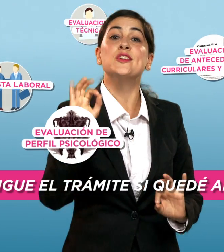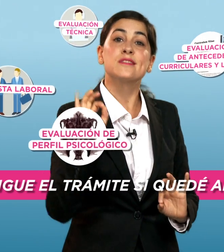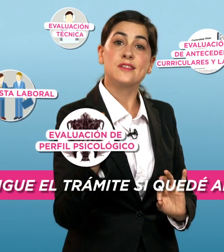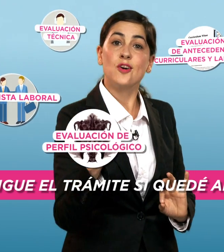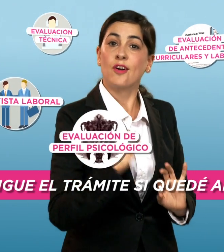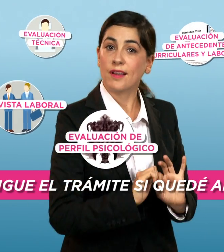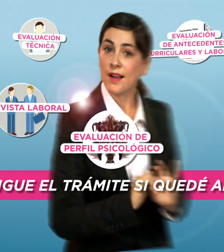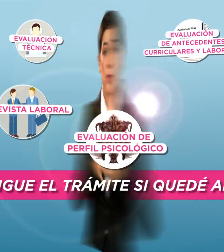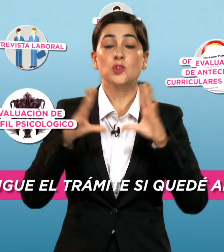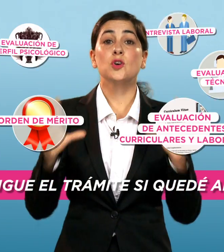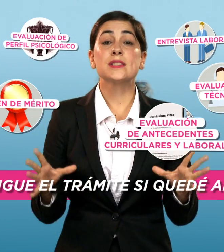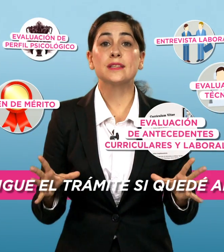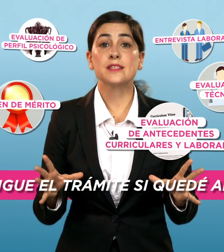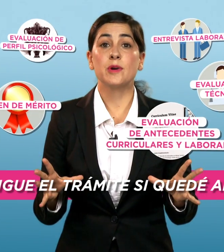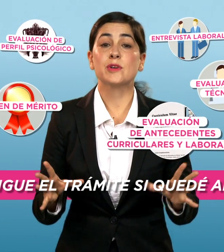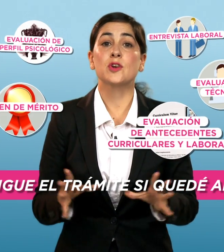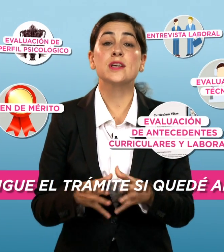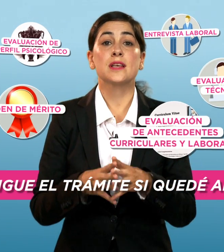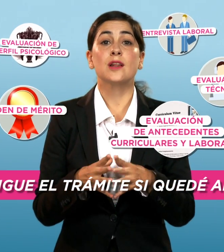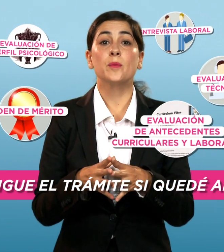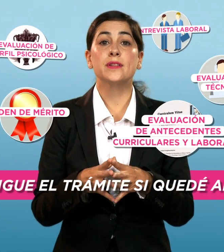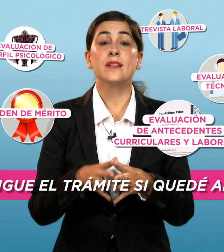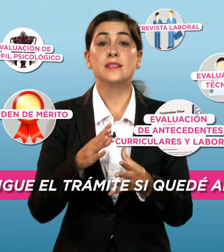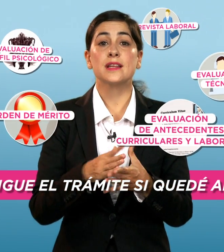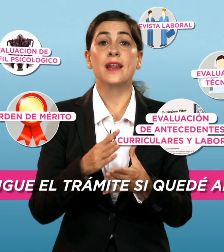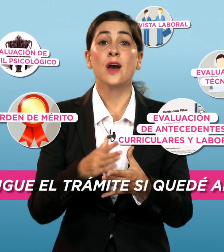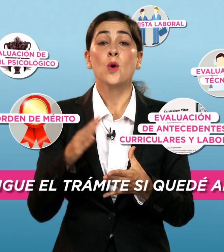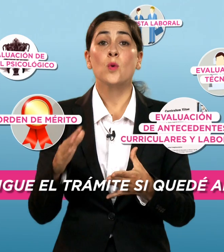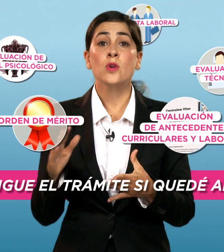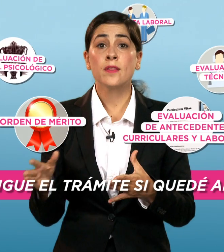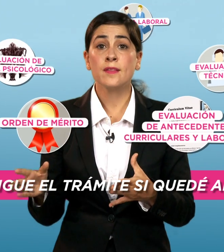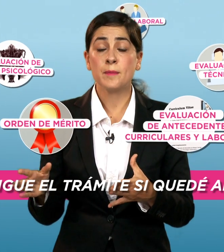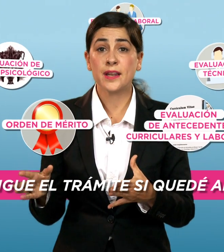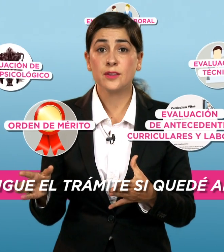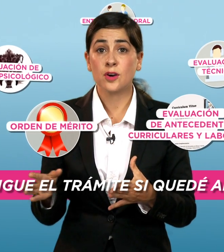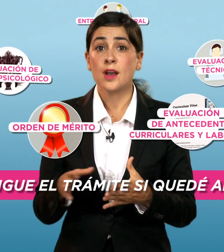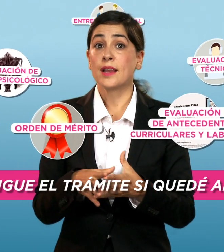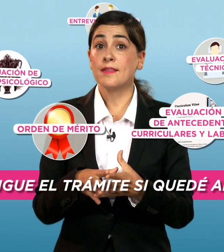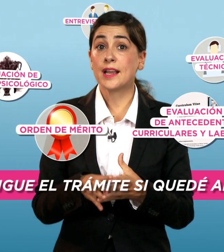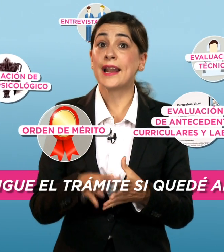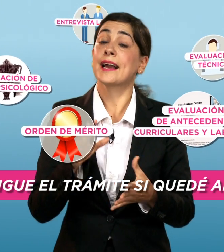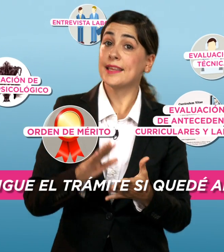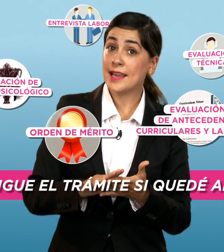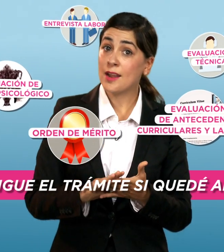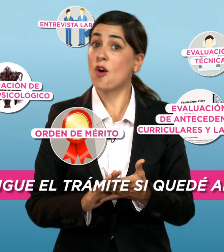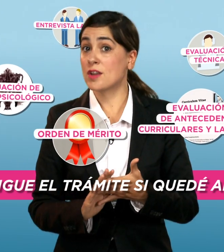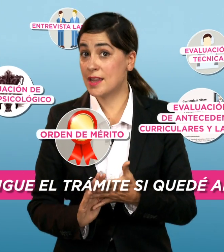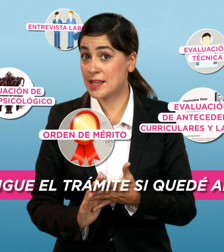psicológica. Con todas estas evaluaciones, el comité designará un orden de mérito que indicará quién o quiénes